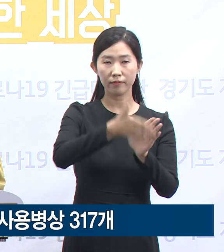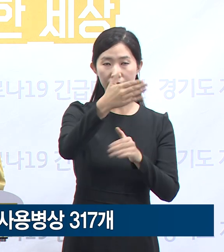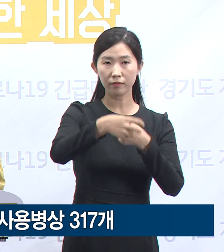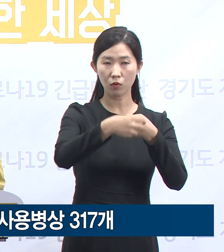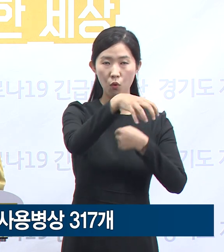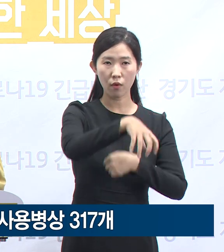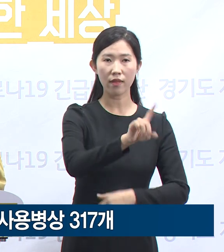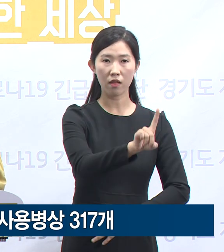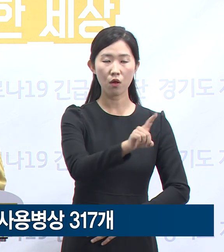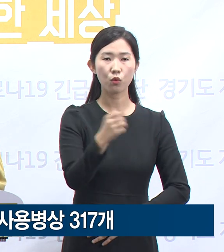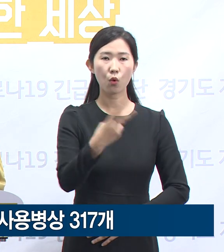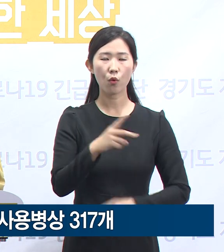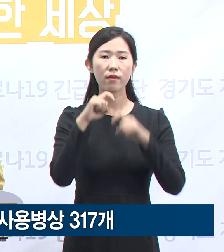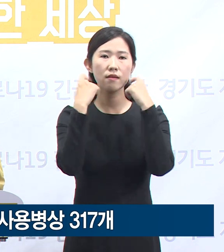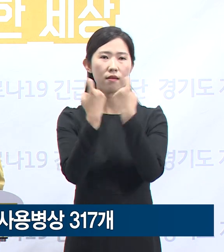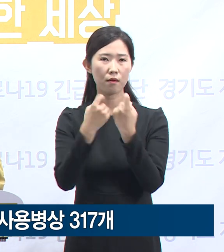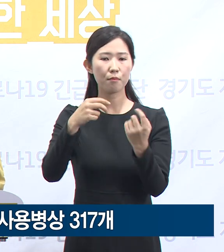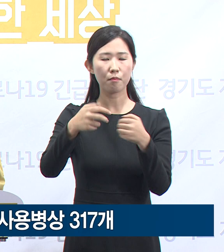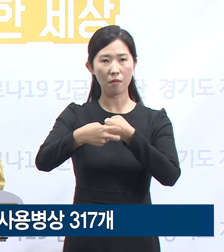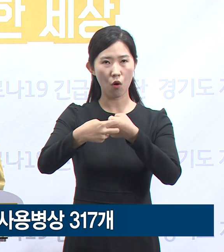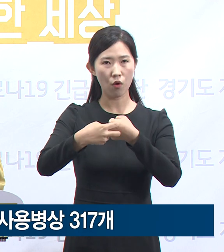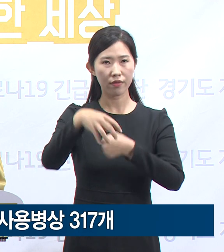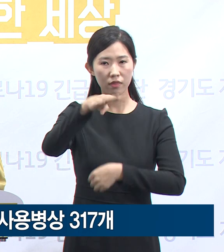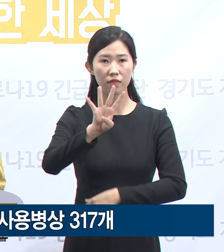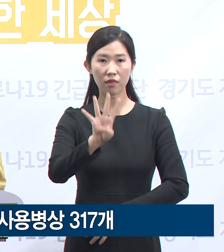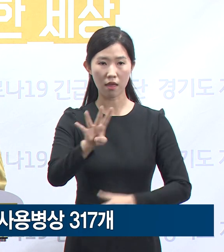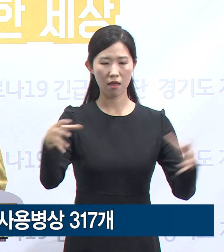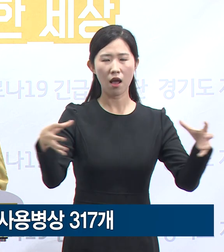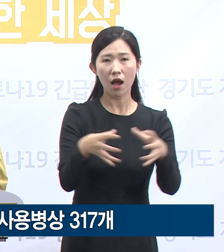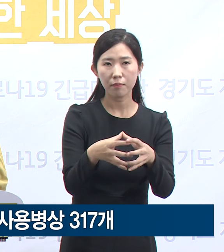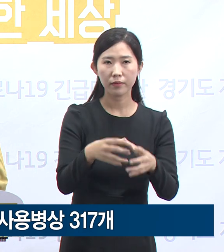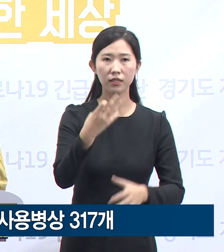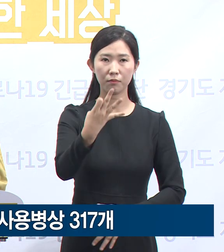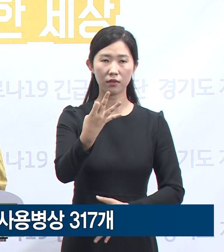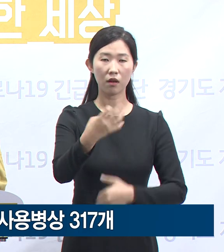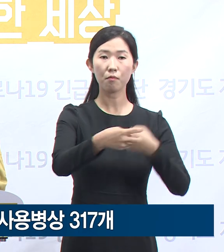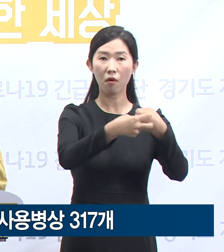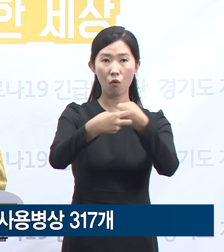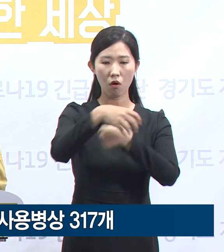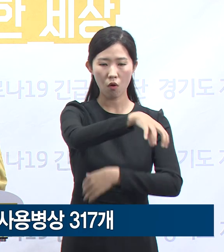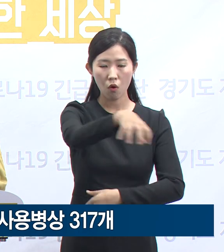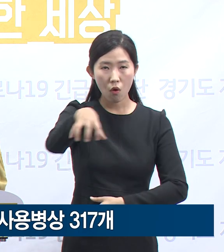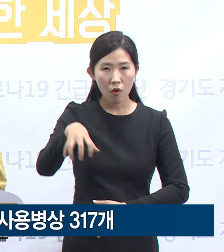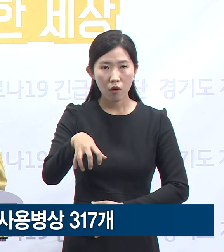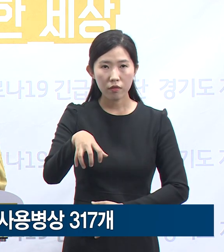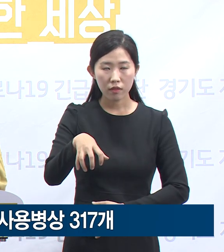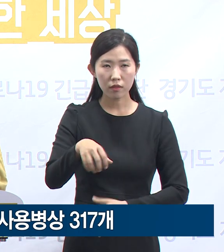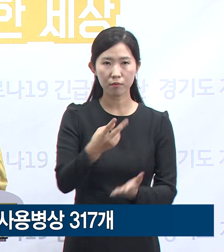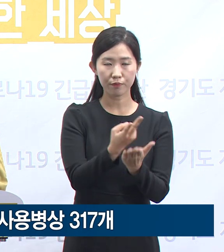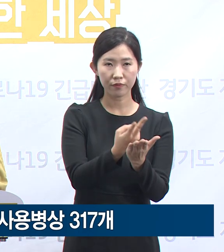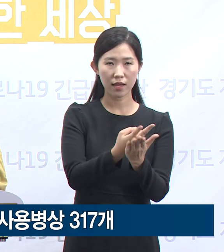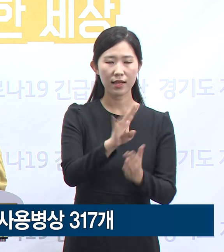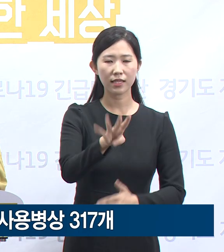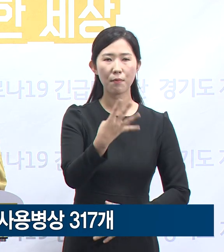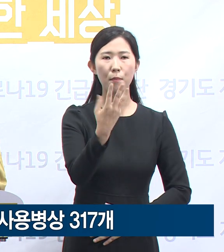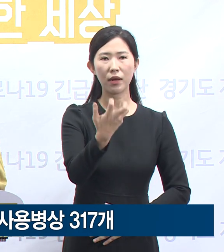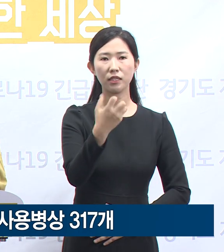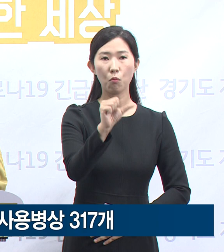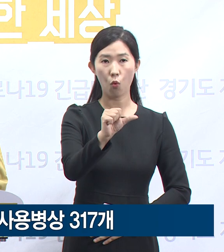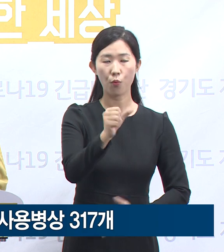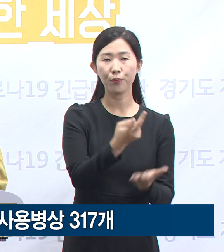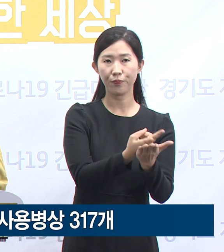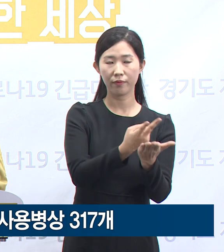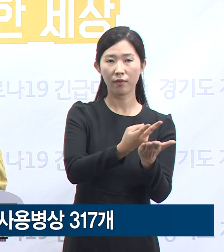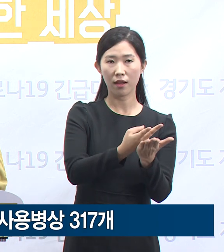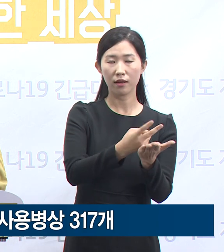민간상급종합병원 4곳의 협력으로 총 14개 병원에 485개의 확진자 치료 병상을 확보하고 있으며